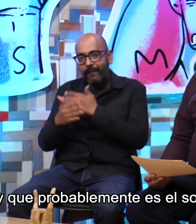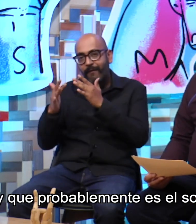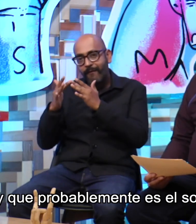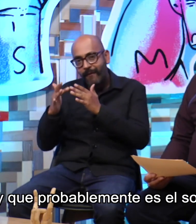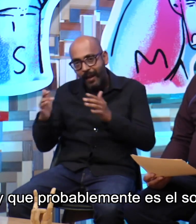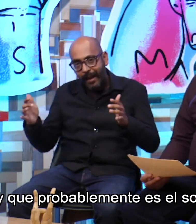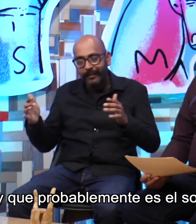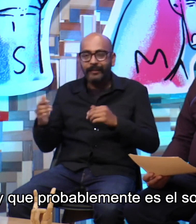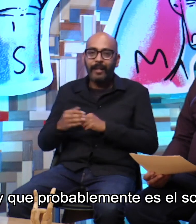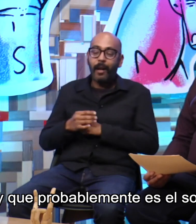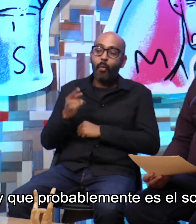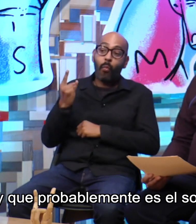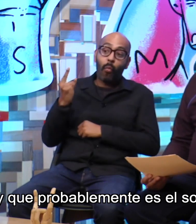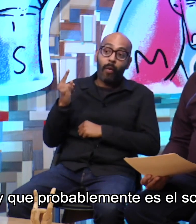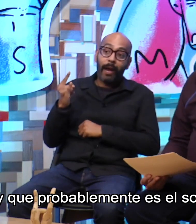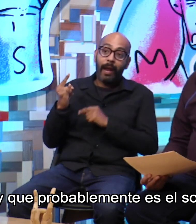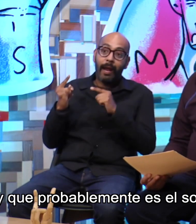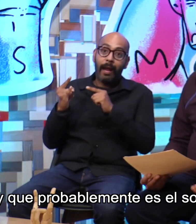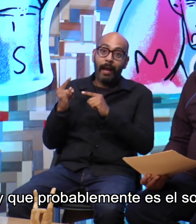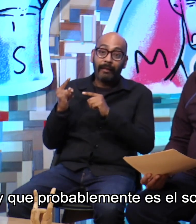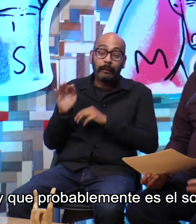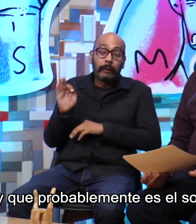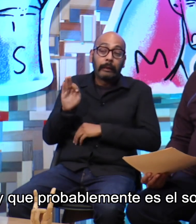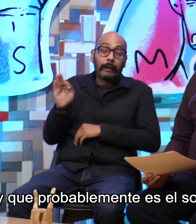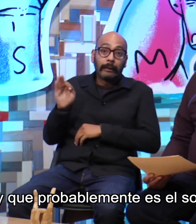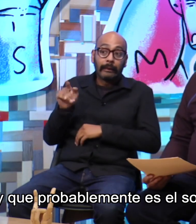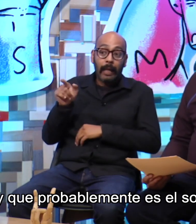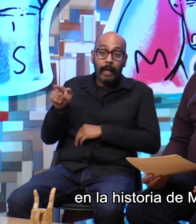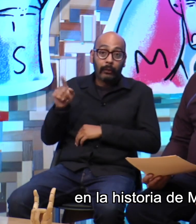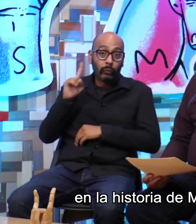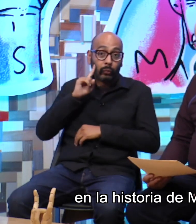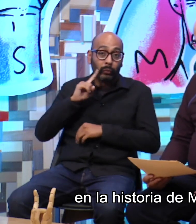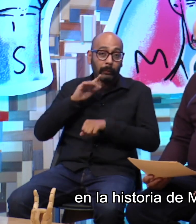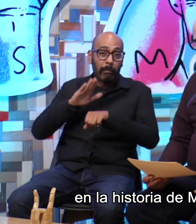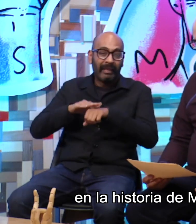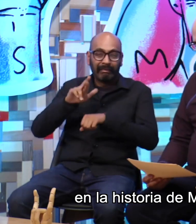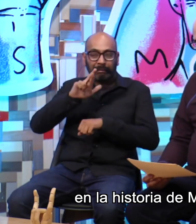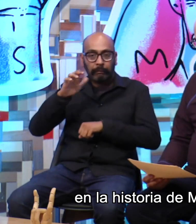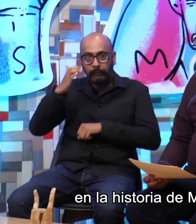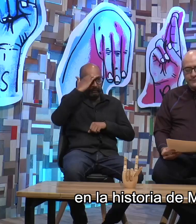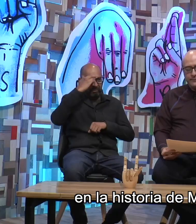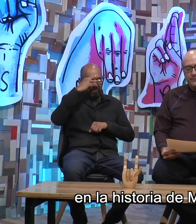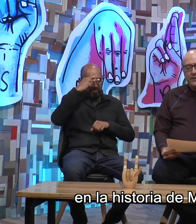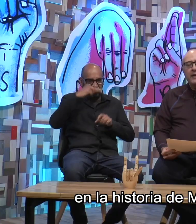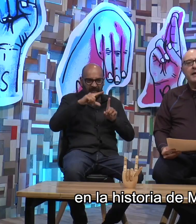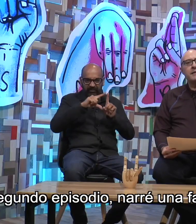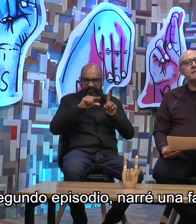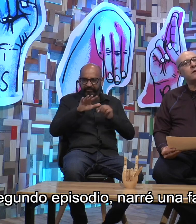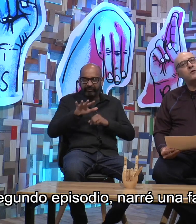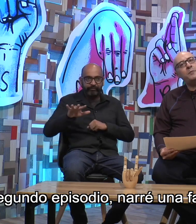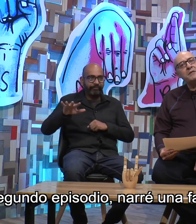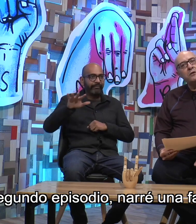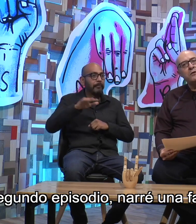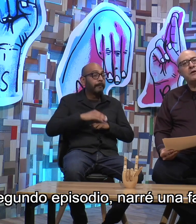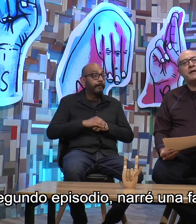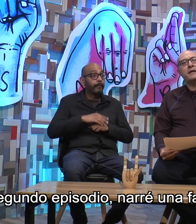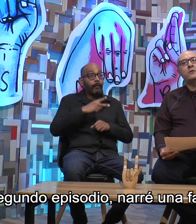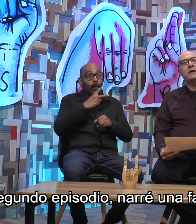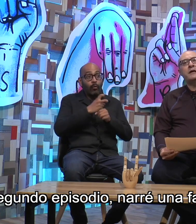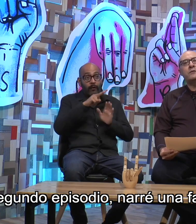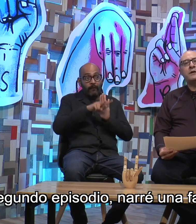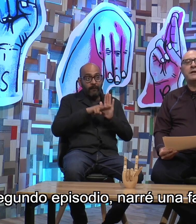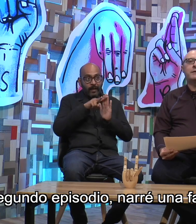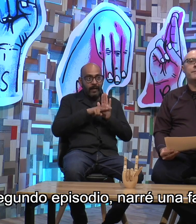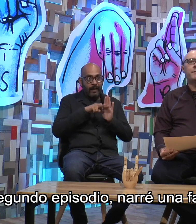probablemente es el sordo más conocido en la historia de México. En el segundo episodio